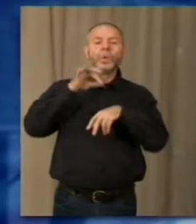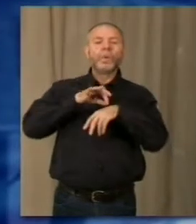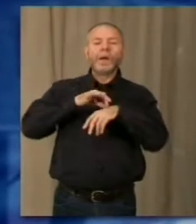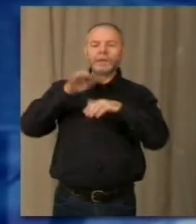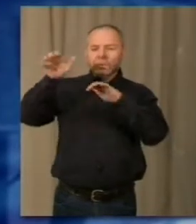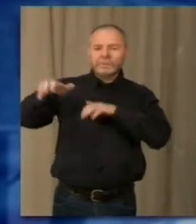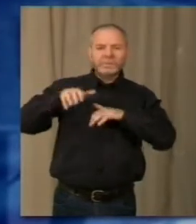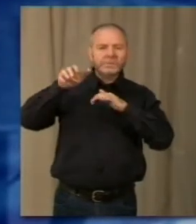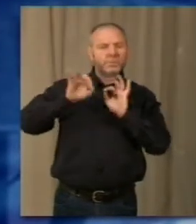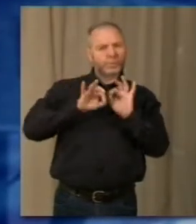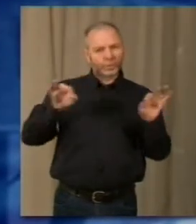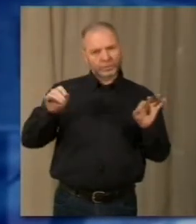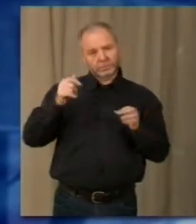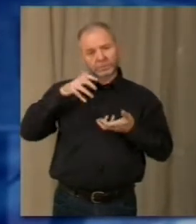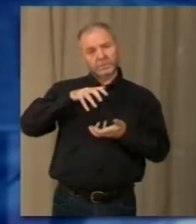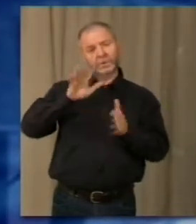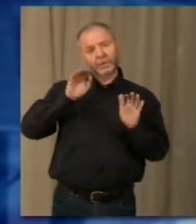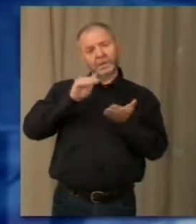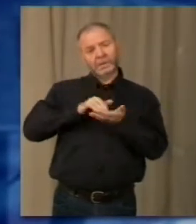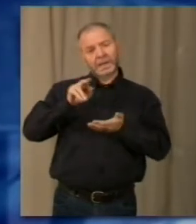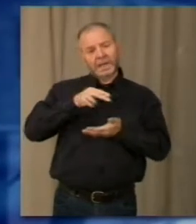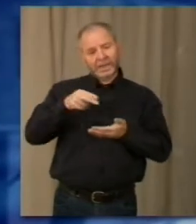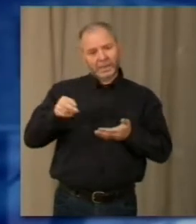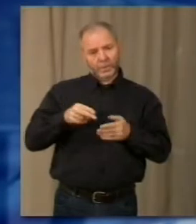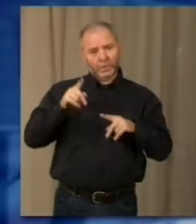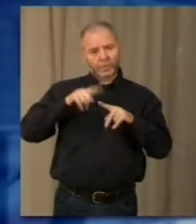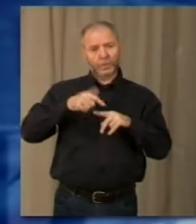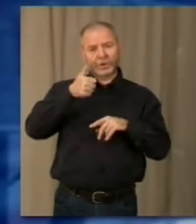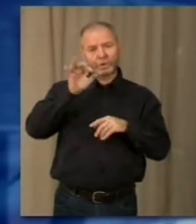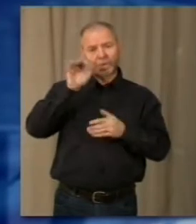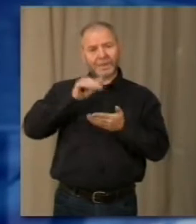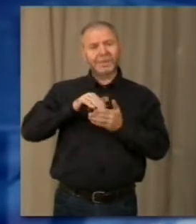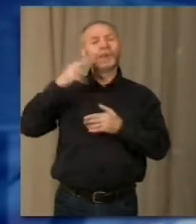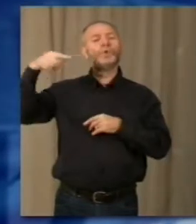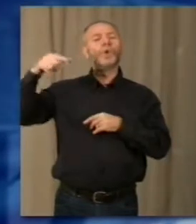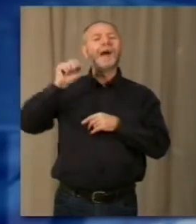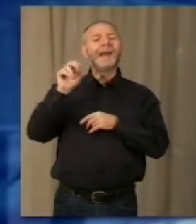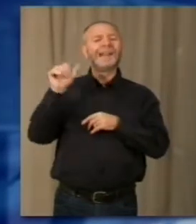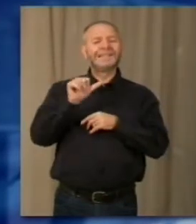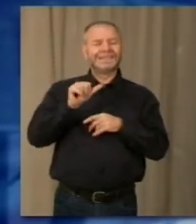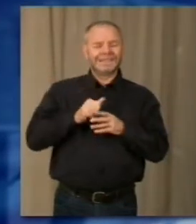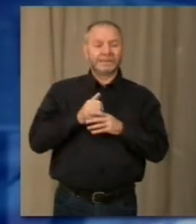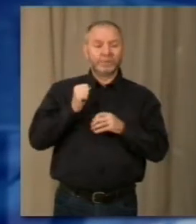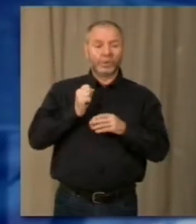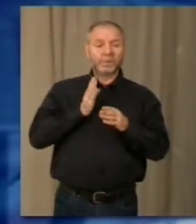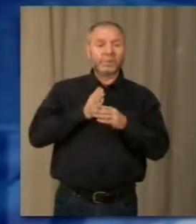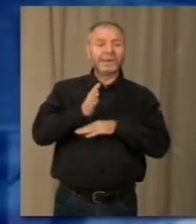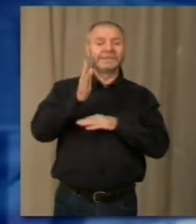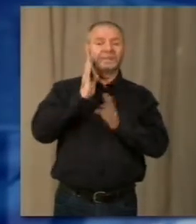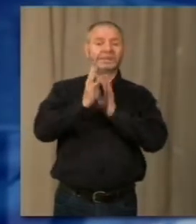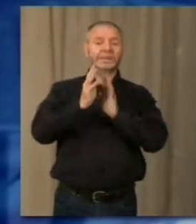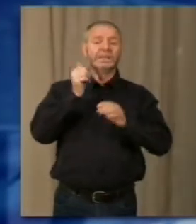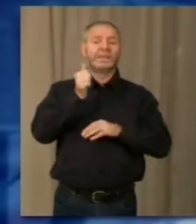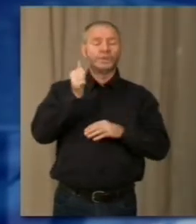per il quale la regione ha stanziato 90.000 euro e 150.000 lanas permetterà almeno il passaggio senso unico alternato sulla